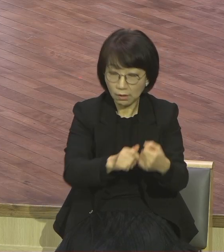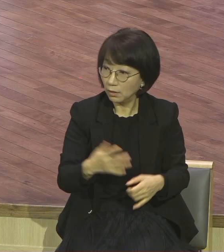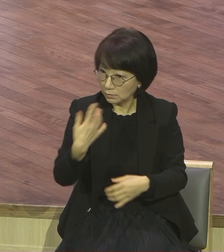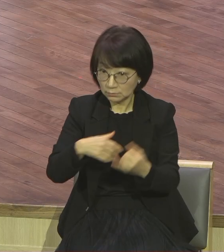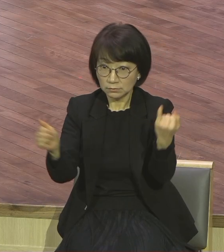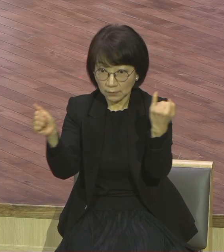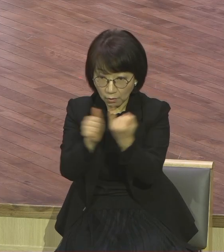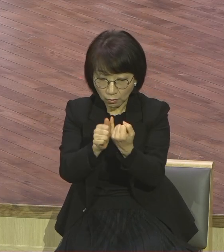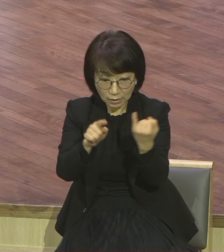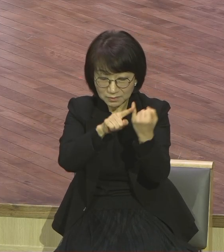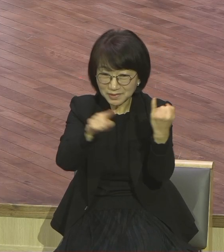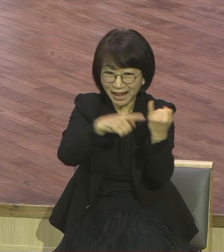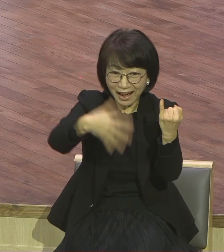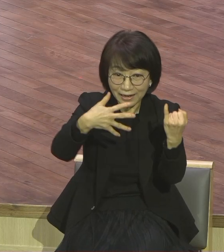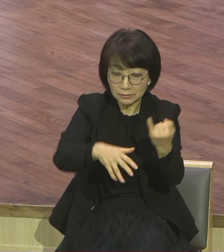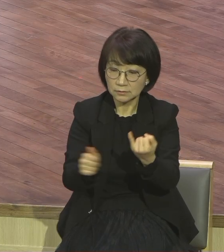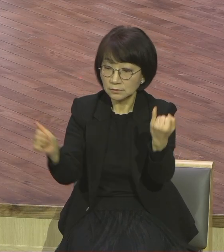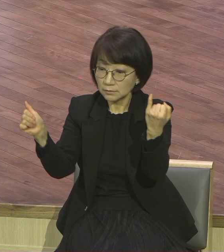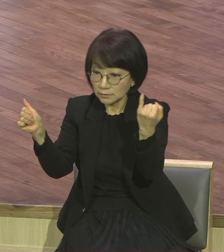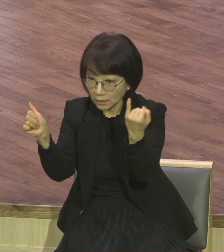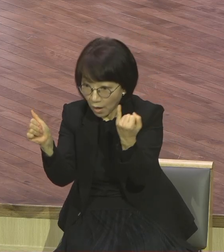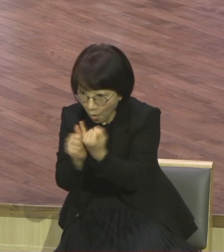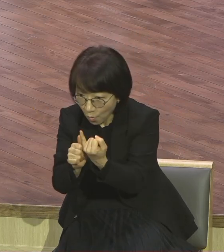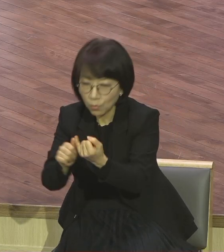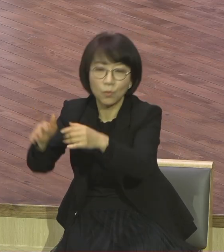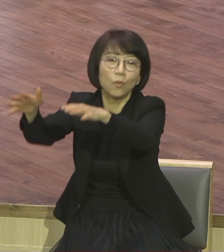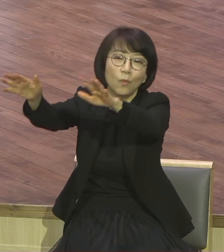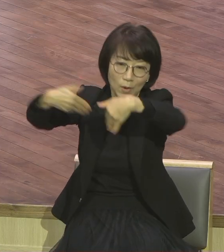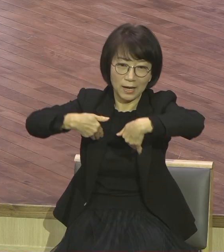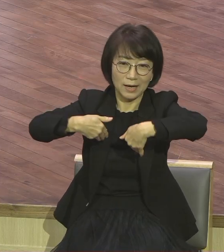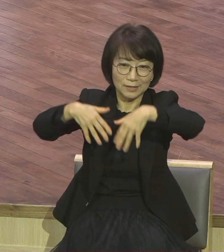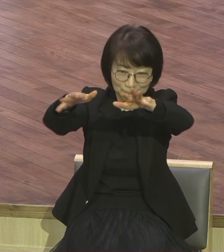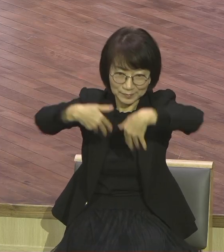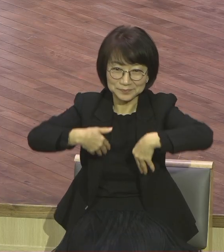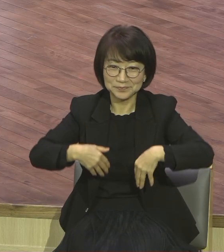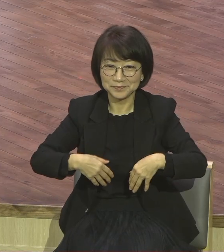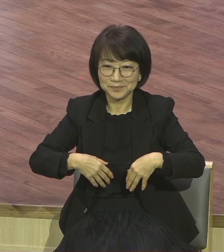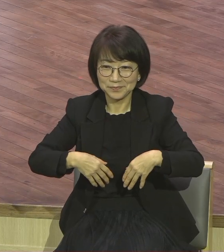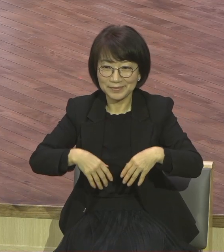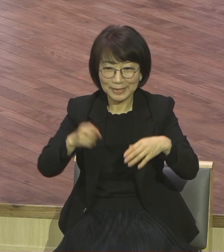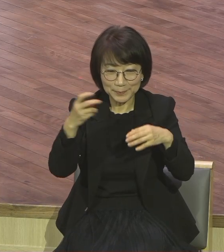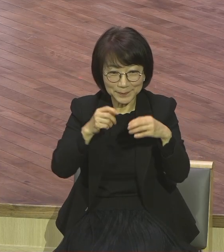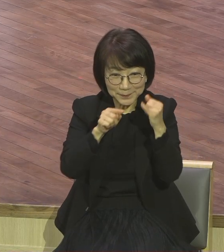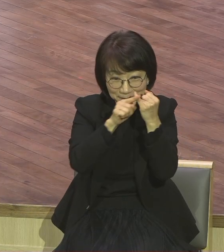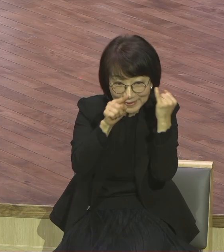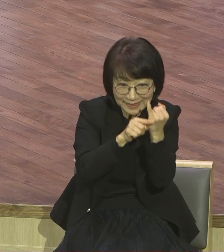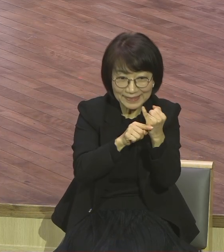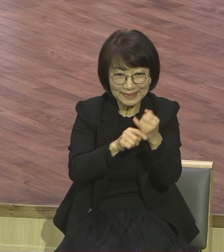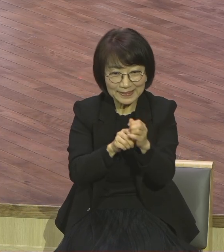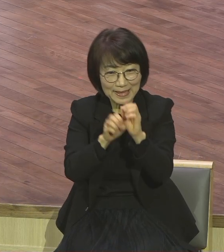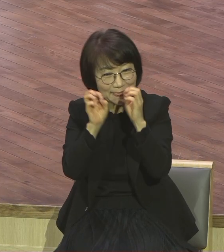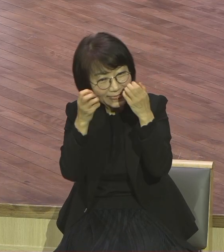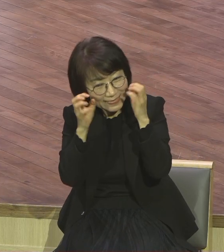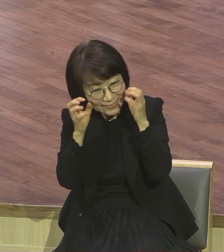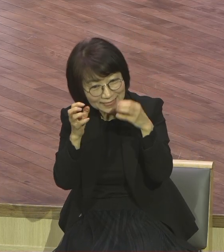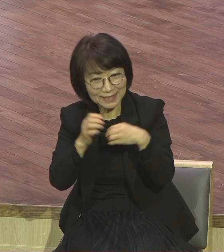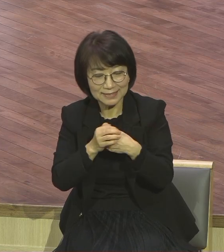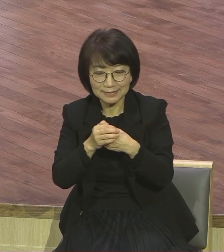생기기 전에 결혼하자마자 결혼, 태아부 그것도 영아부, 유아부 유치부